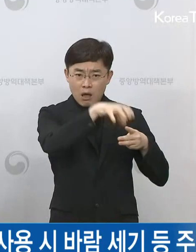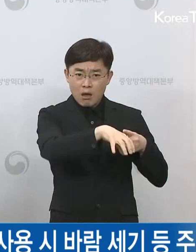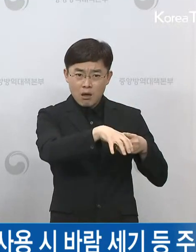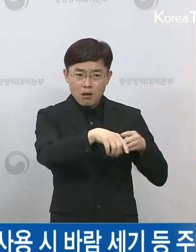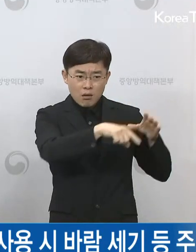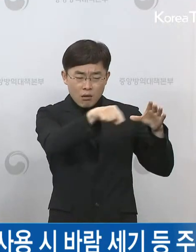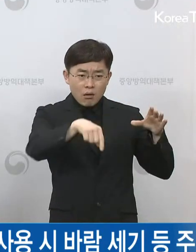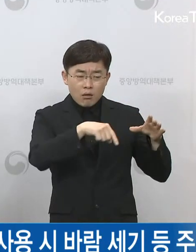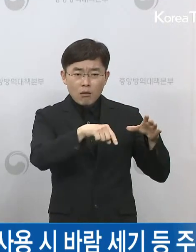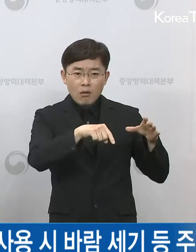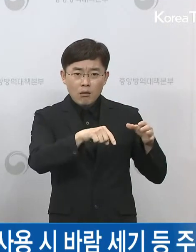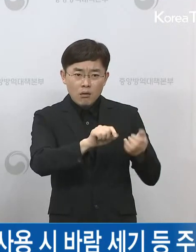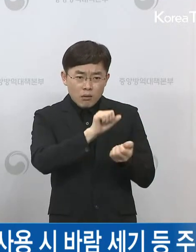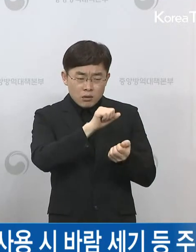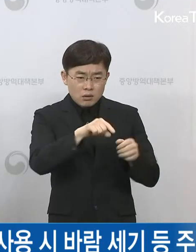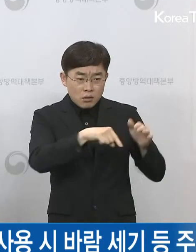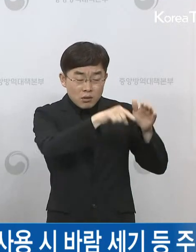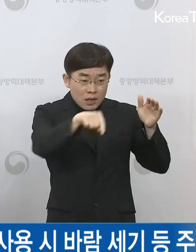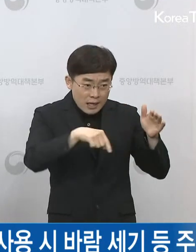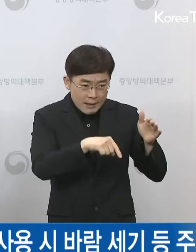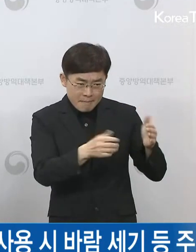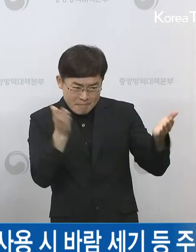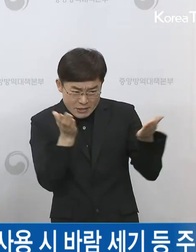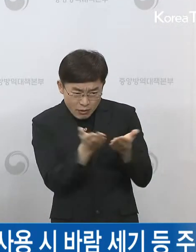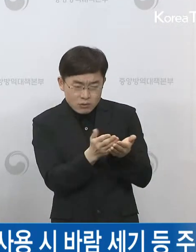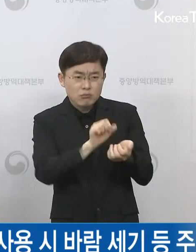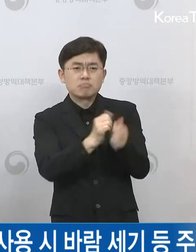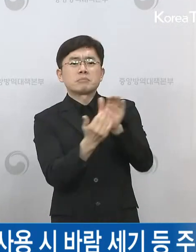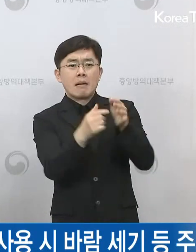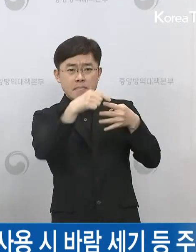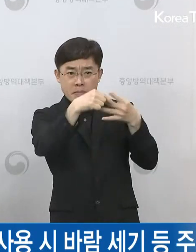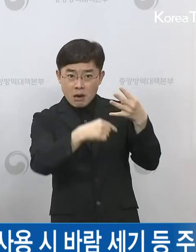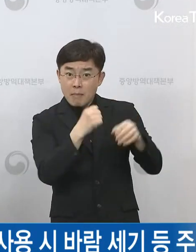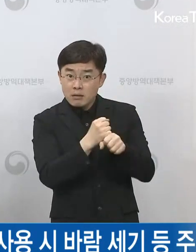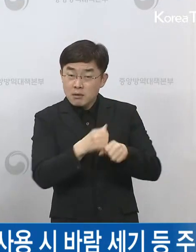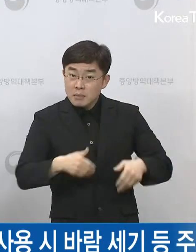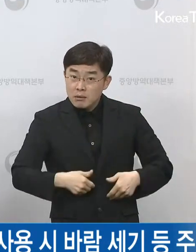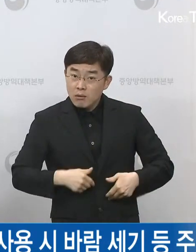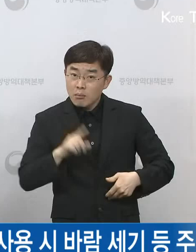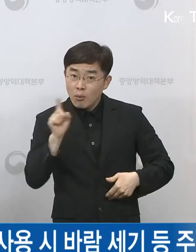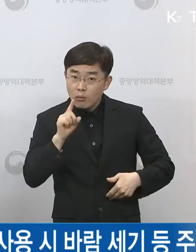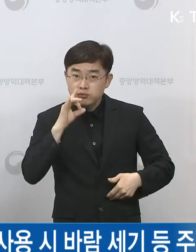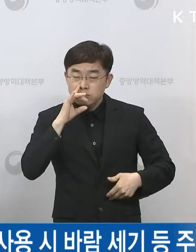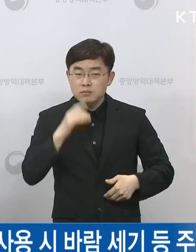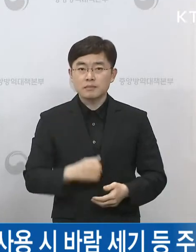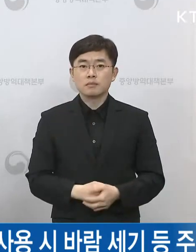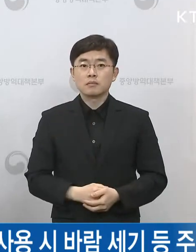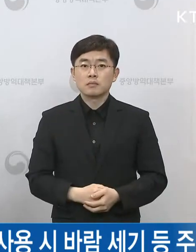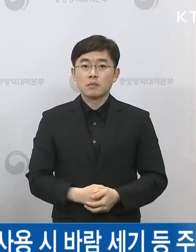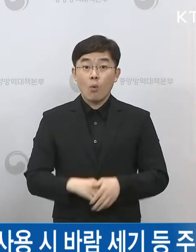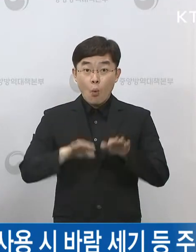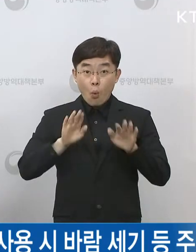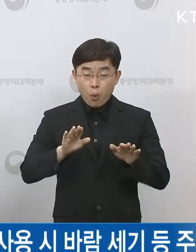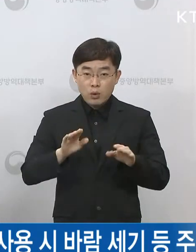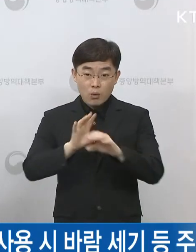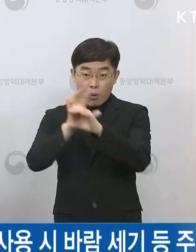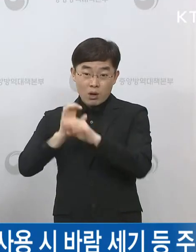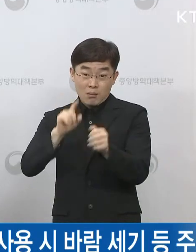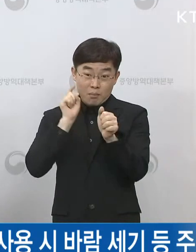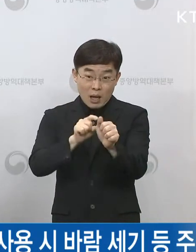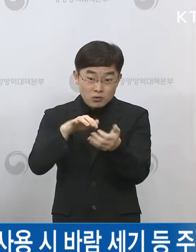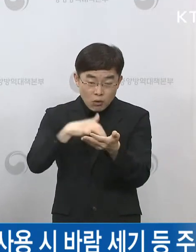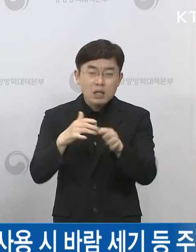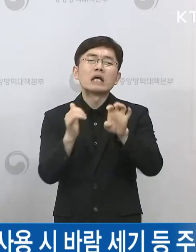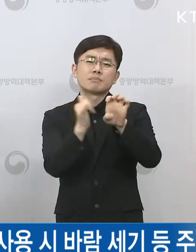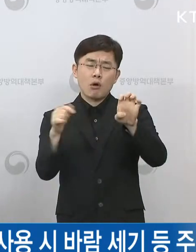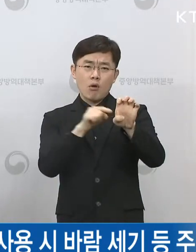별도의 수칙 같은 게 좀 만든 필요성이 있다고 생각하시는지 좀 의견 한 번 여쭙고요. 그리고 오늘 신규 확진자가 40명에